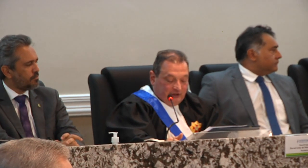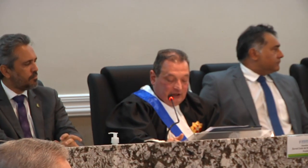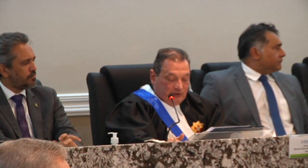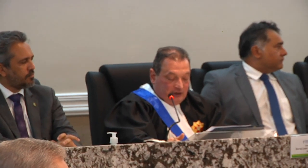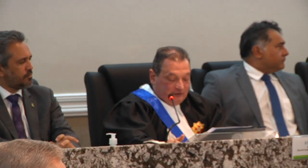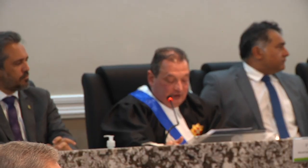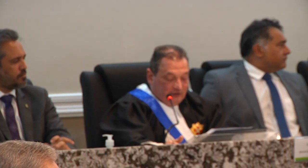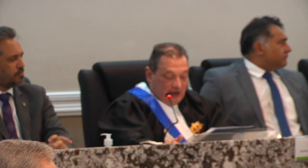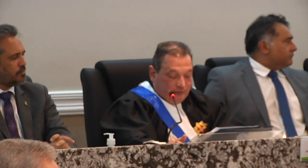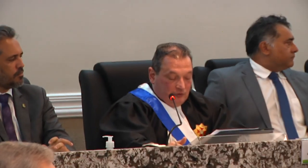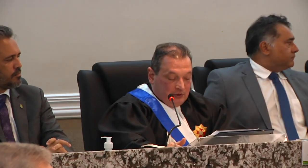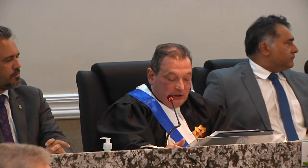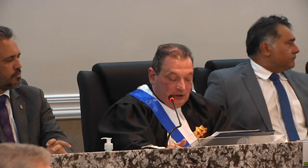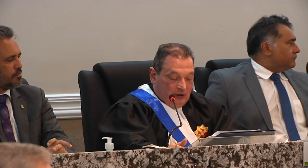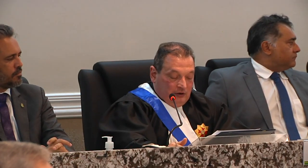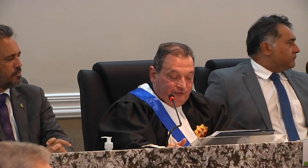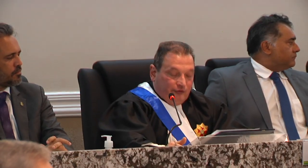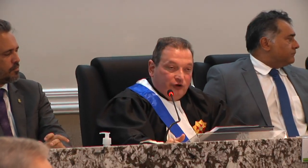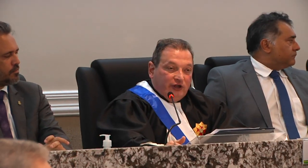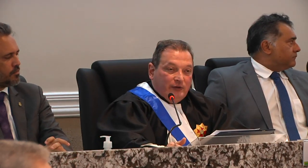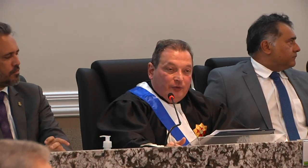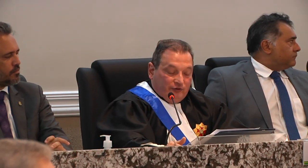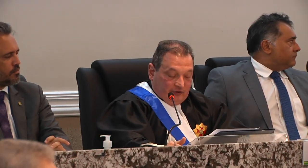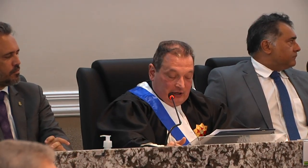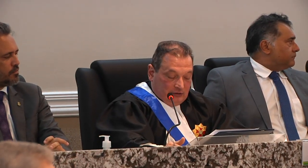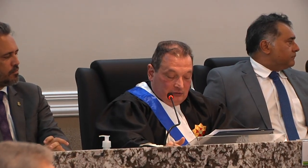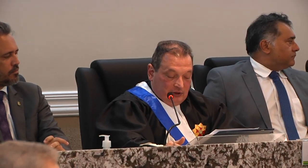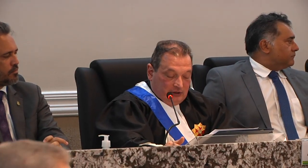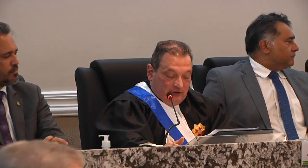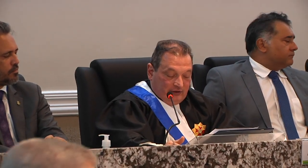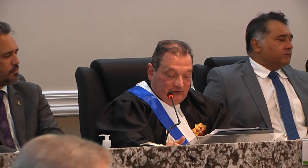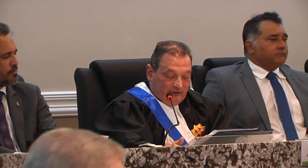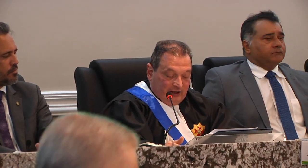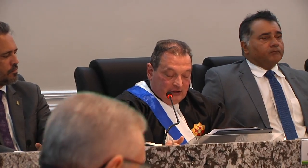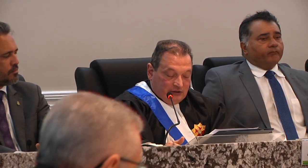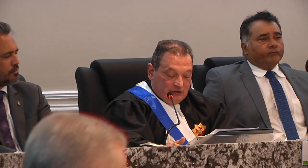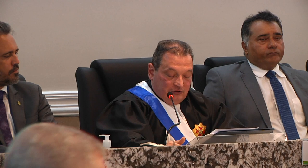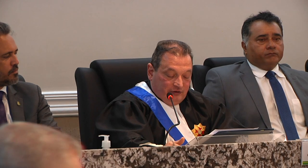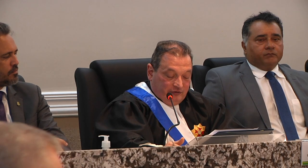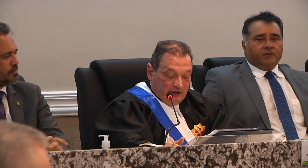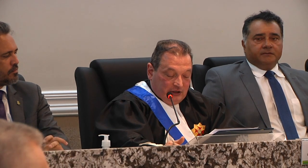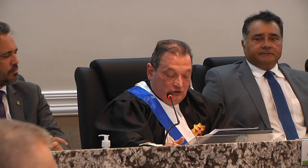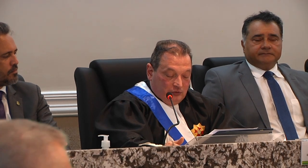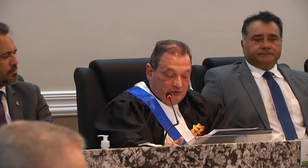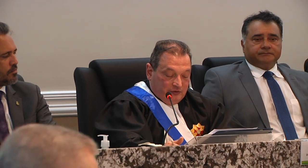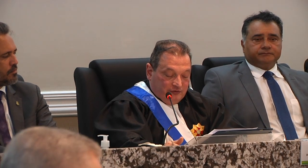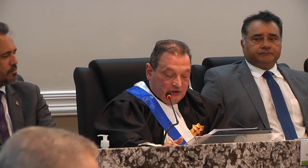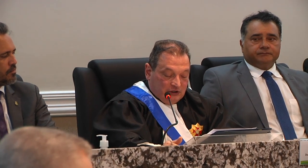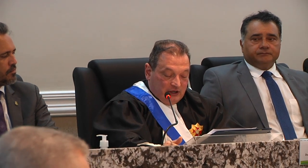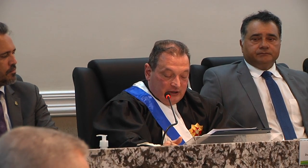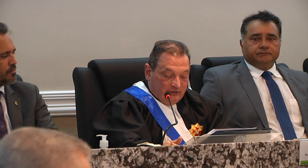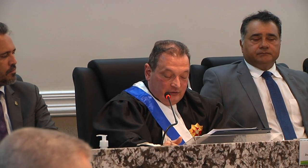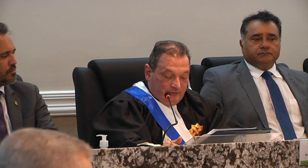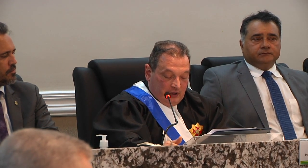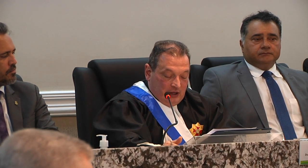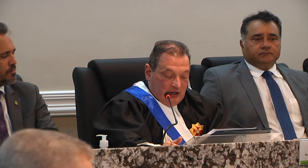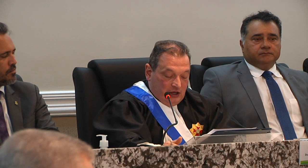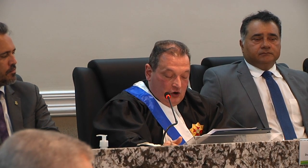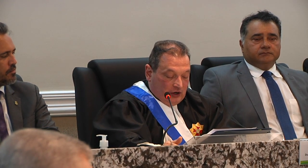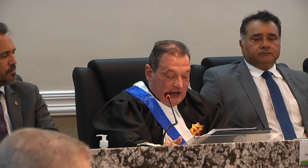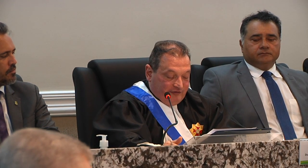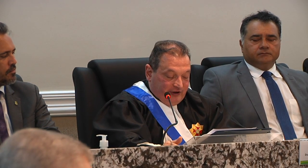constituição federal e as leis da república foi empoçado em 17 de fevereiro de 2023